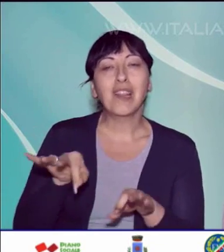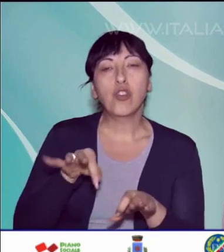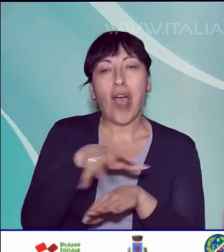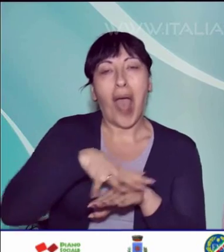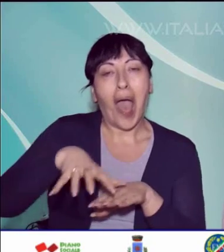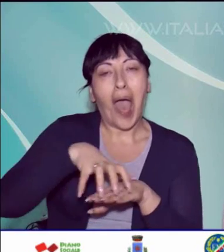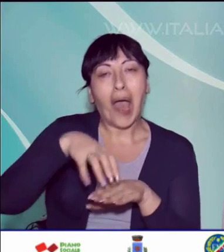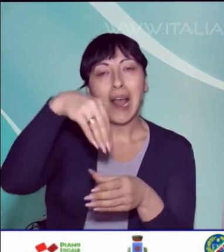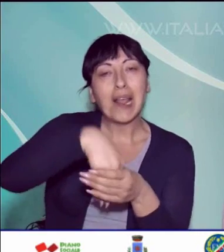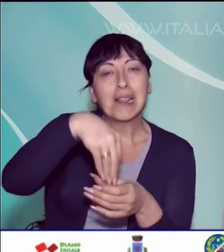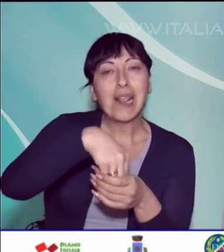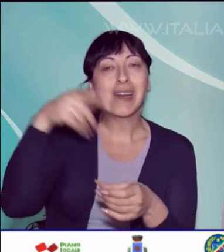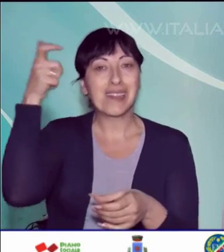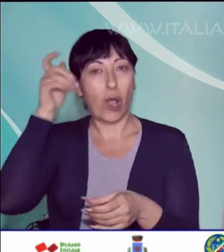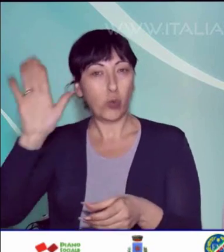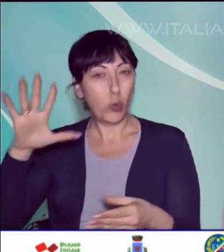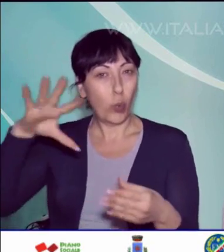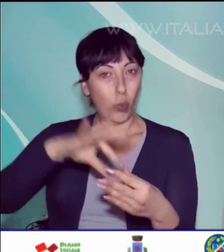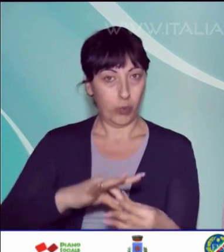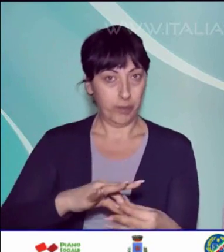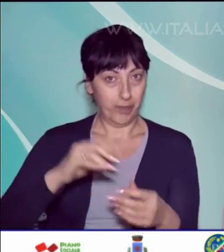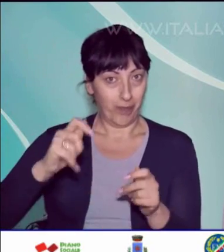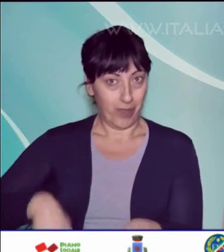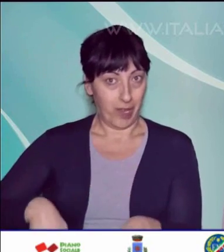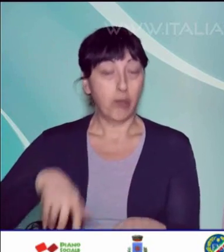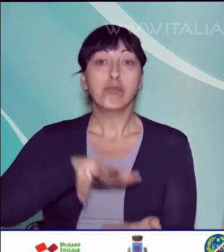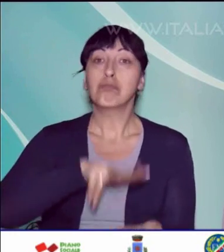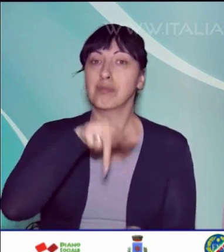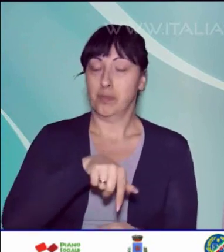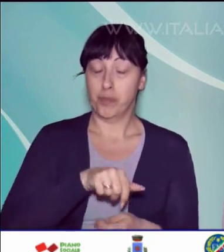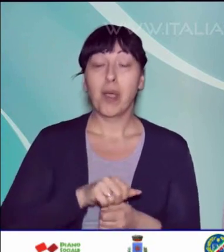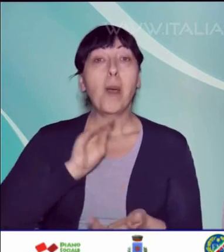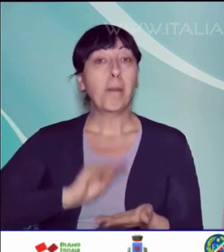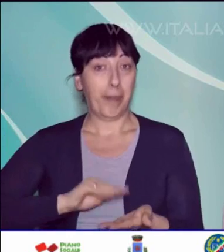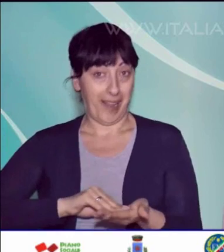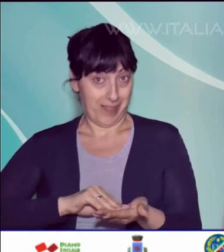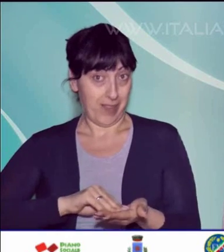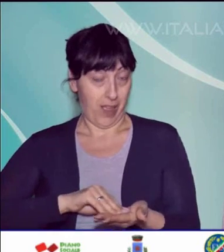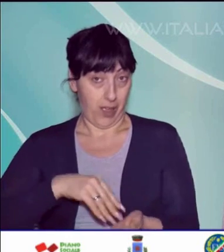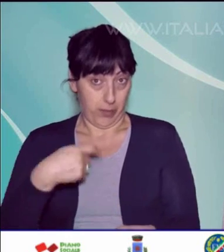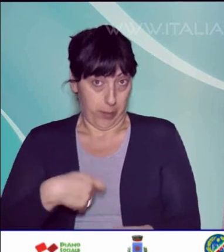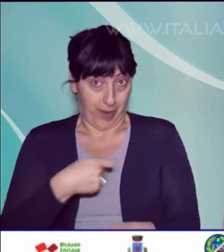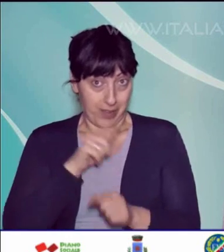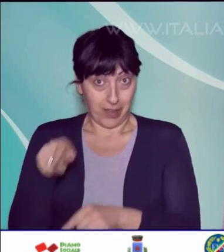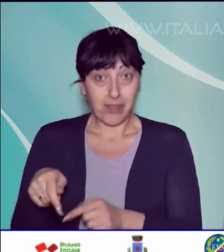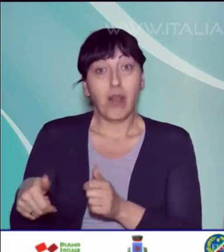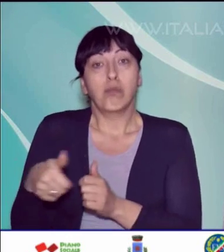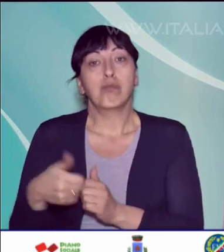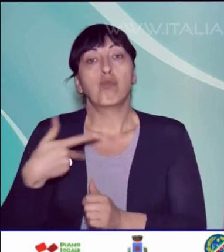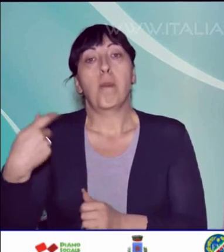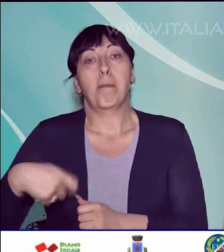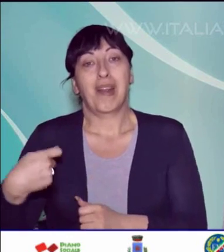interne avviata dallo Stato. La presenza del neopresidente del Parco accanto al presidente